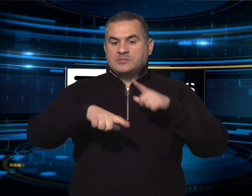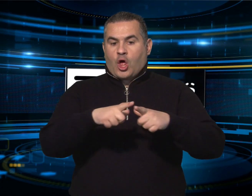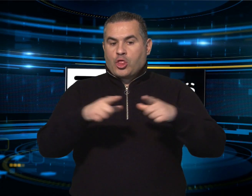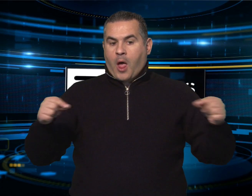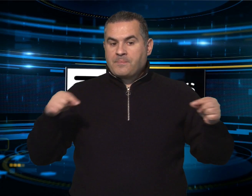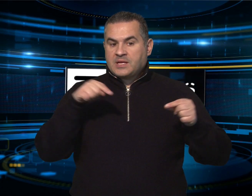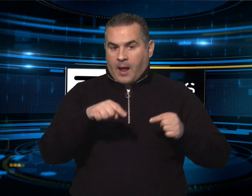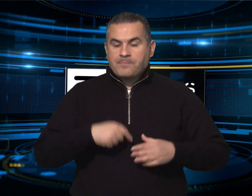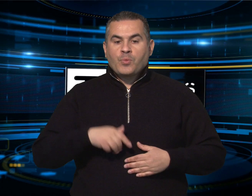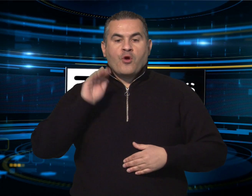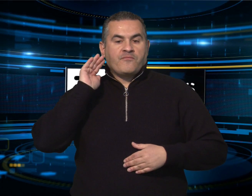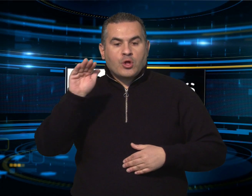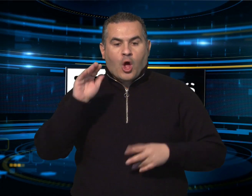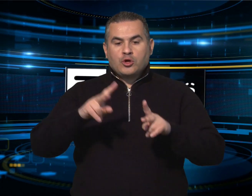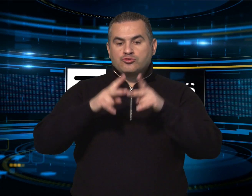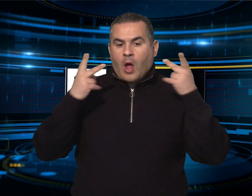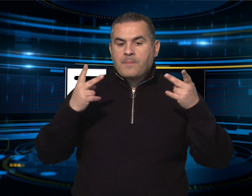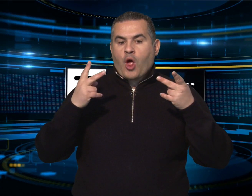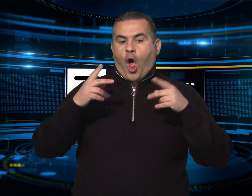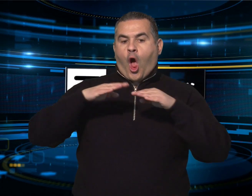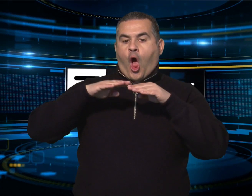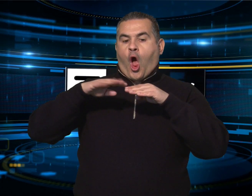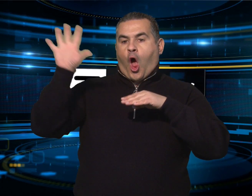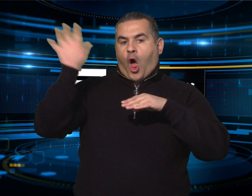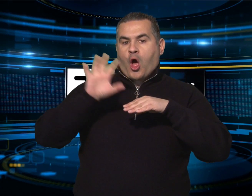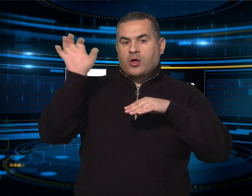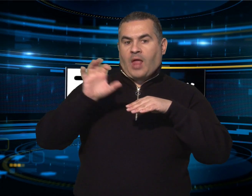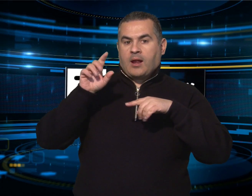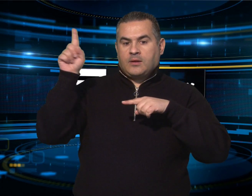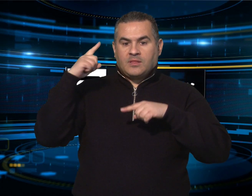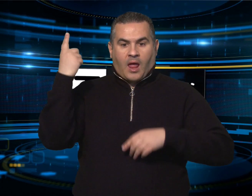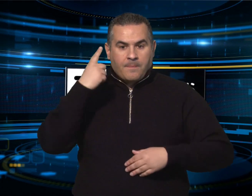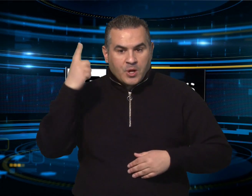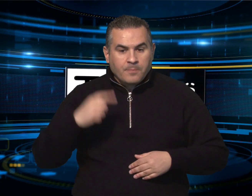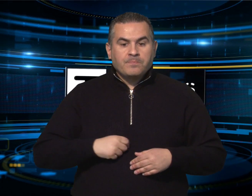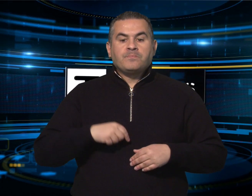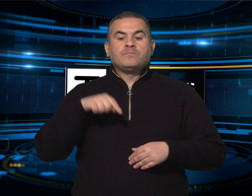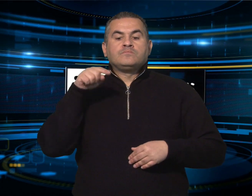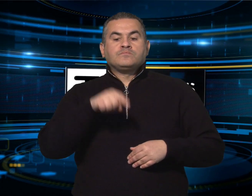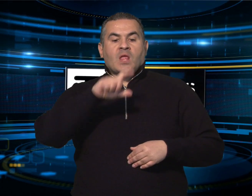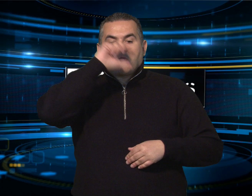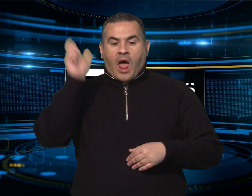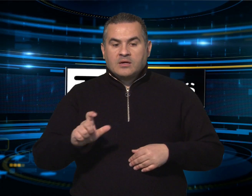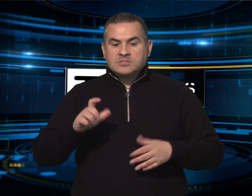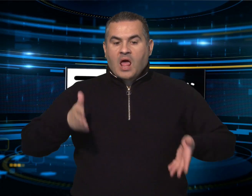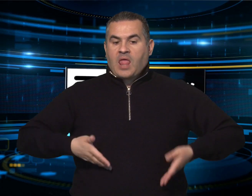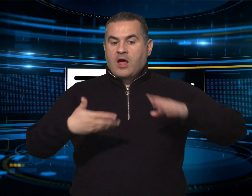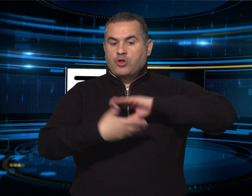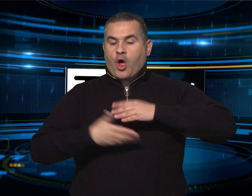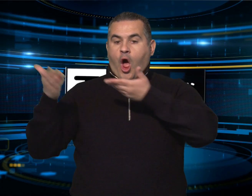è candidata a ospitare in Sardegna a Lula. Il capofila è la Rock Soil di Roma, leader nella progettazione di opere sotterranee ad alto contenuto tecnologico.